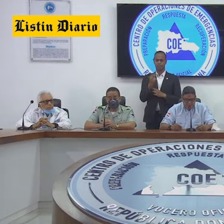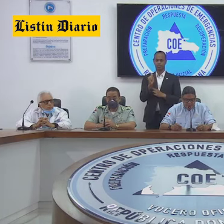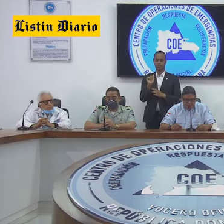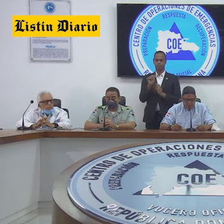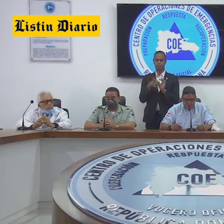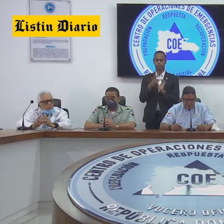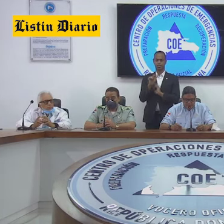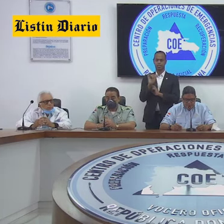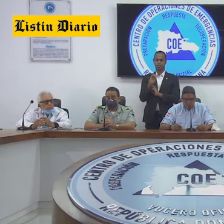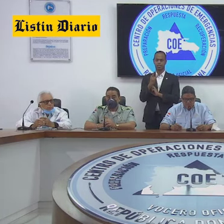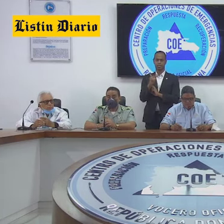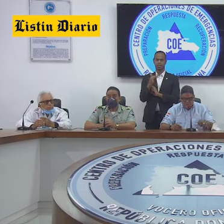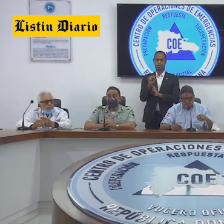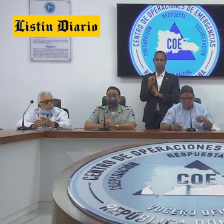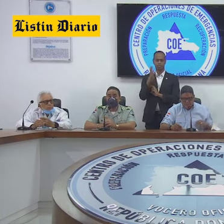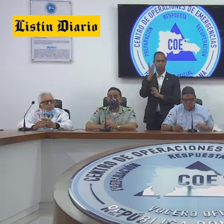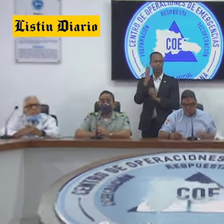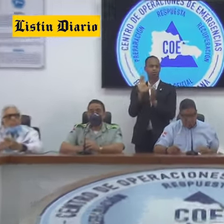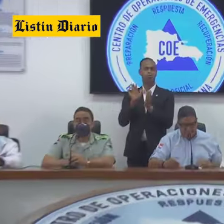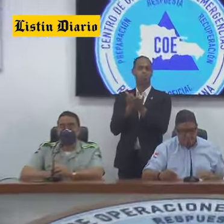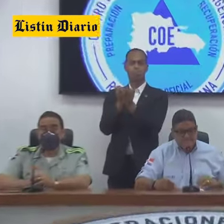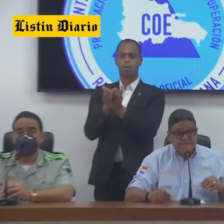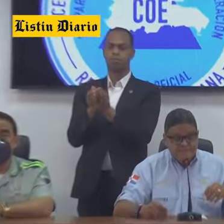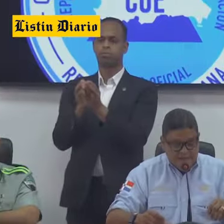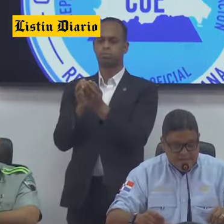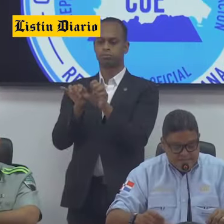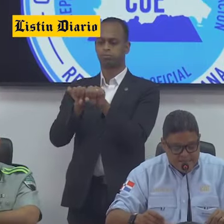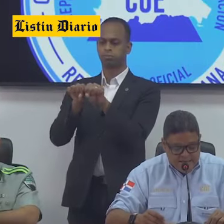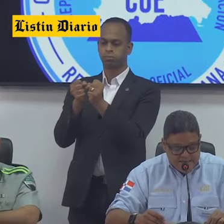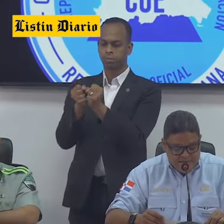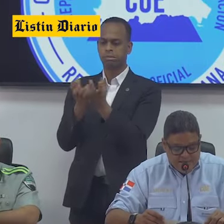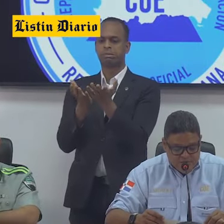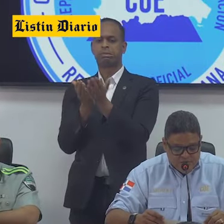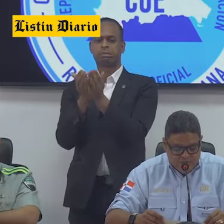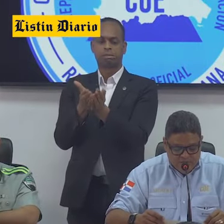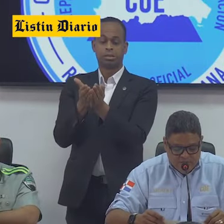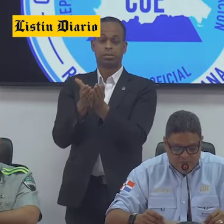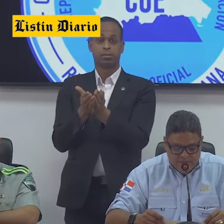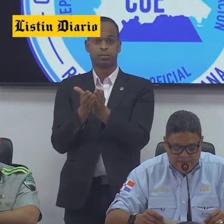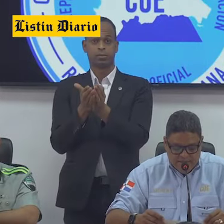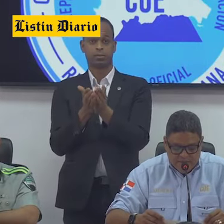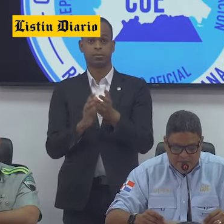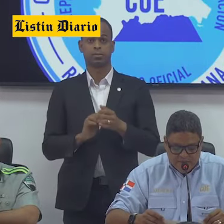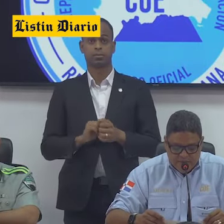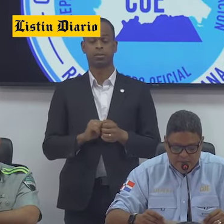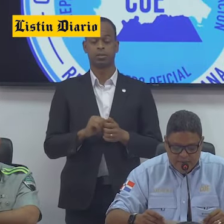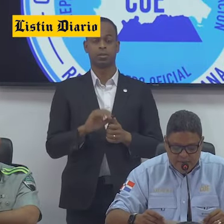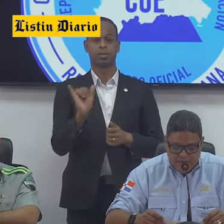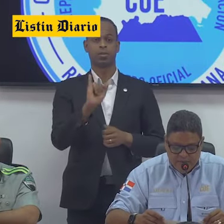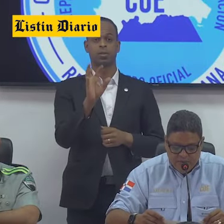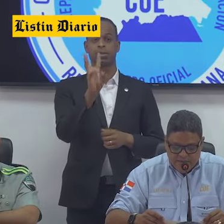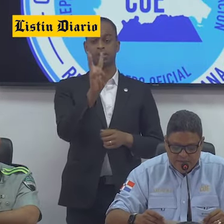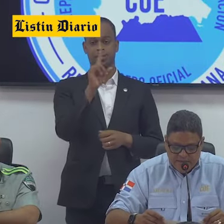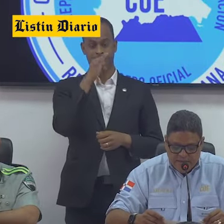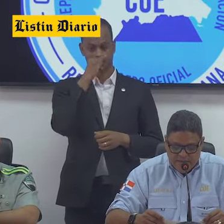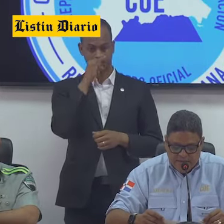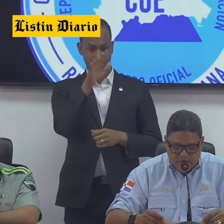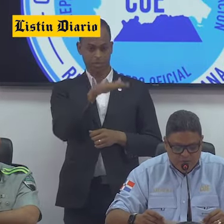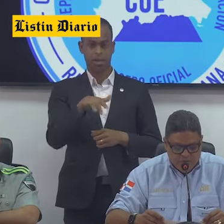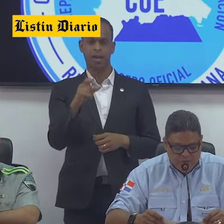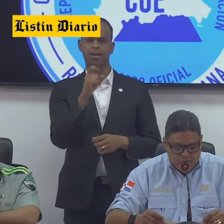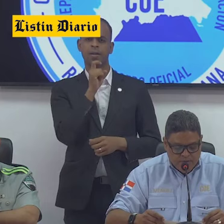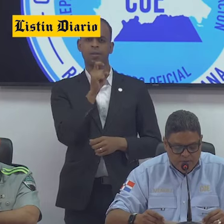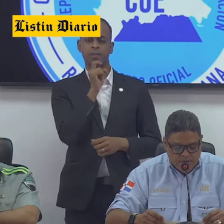debido a que su embarcación se encontraba a la deriva. Seis niños que se encontraban extraviados en la playa de Boca Chica,